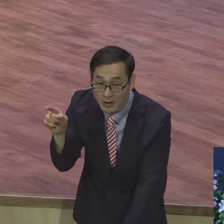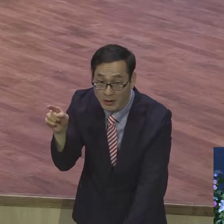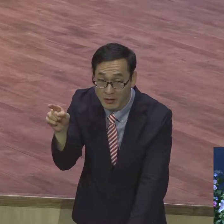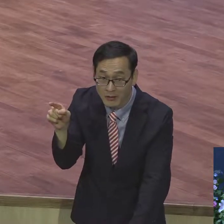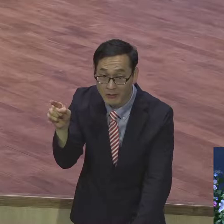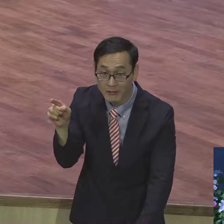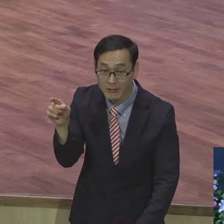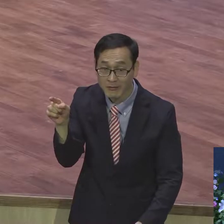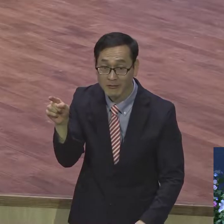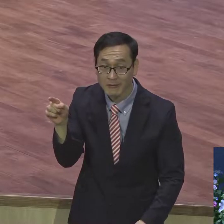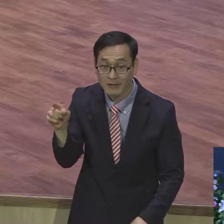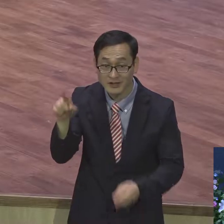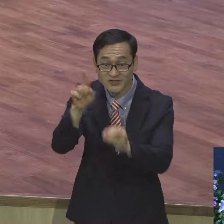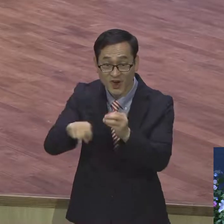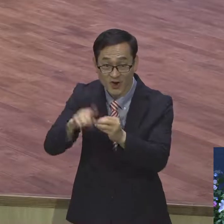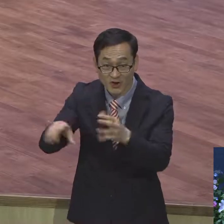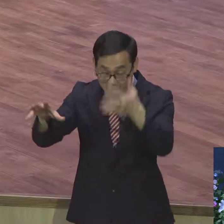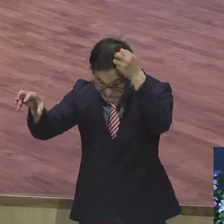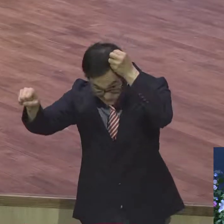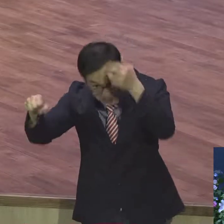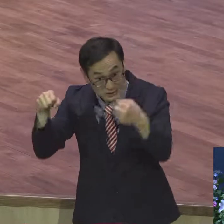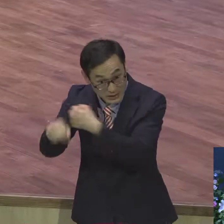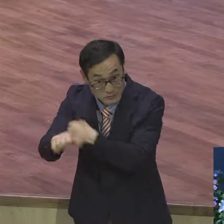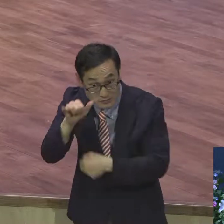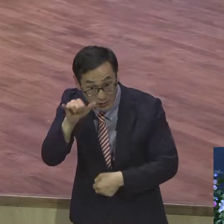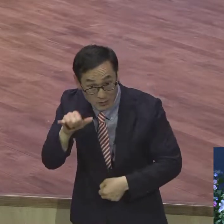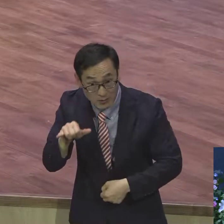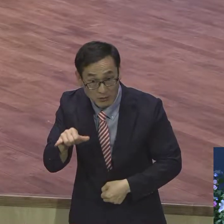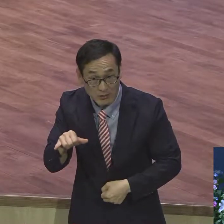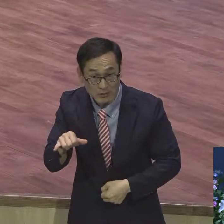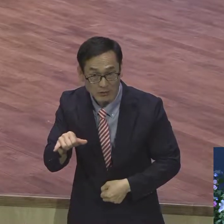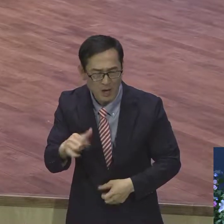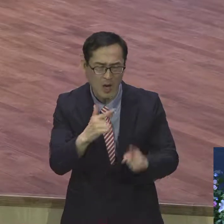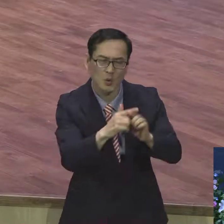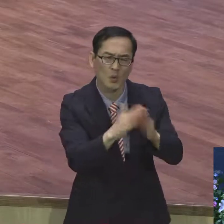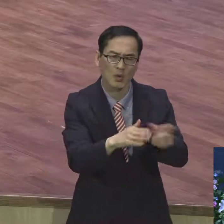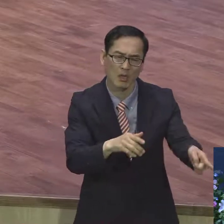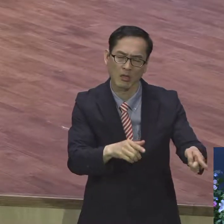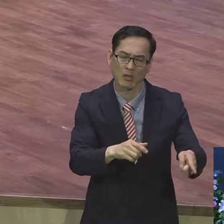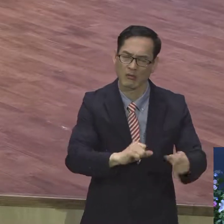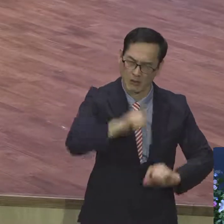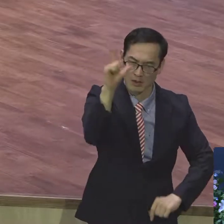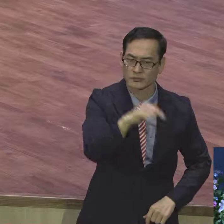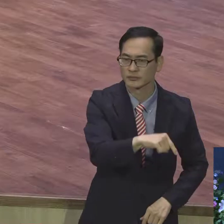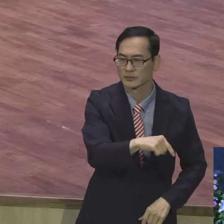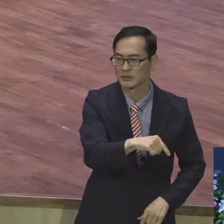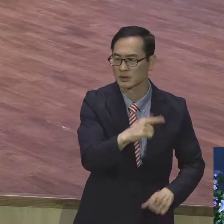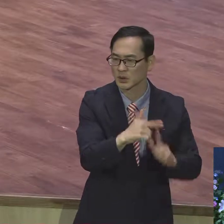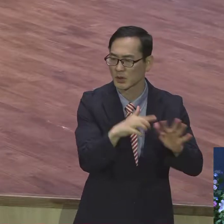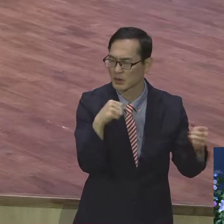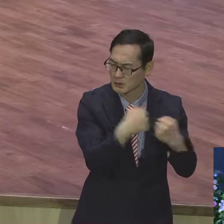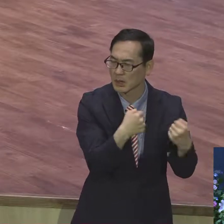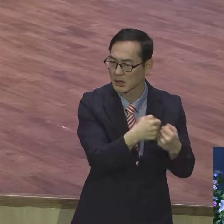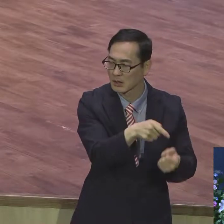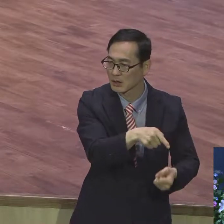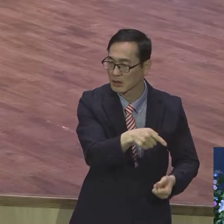적간에서 그렇게 싸우고 봤냐고요. 교회는 교회마다 다 싸워. 왜 그래요. 내가 그랬습니다. 영적 체제가 있다.